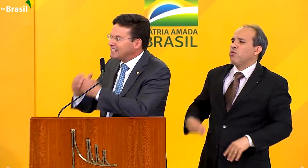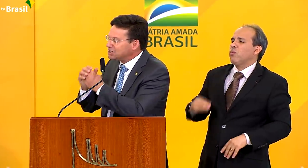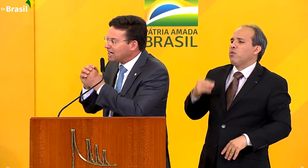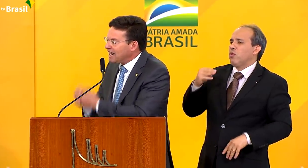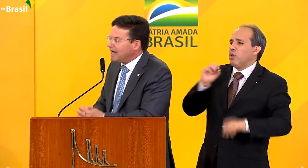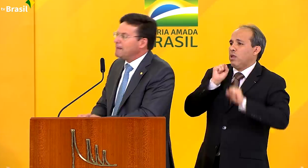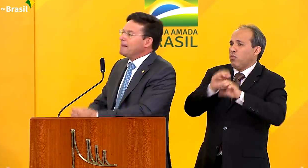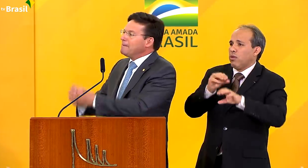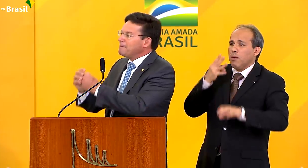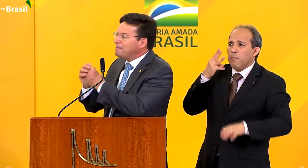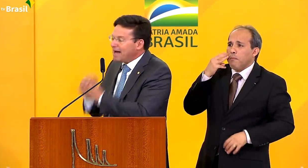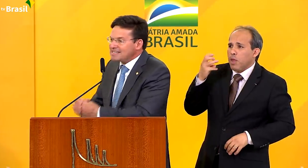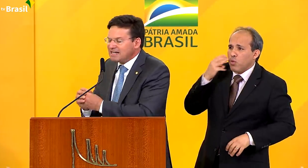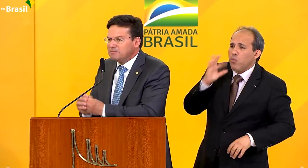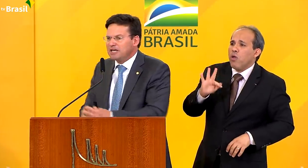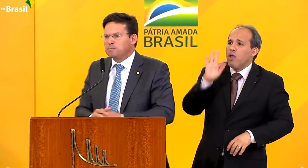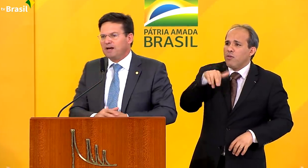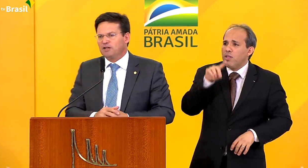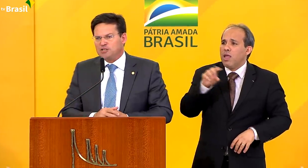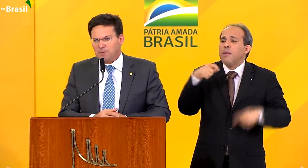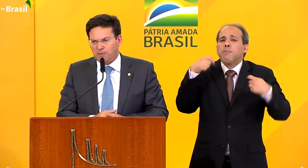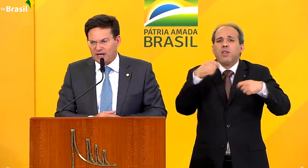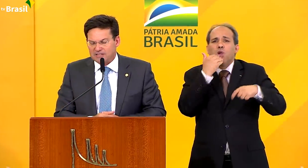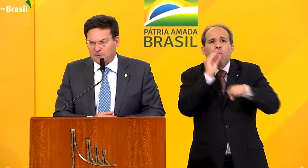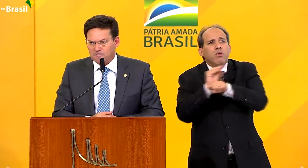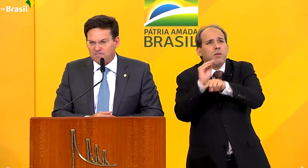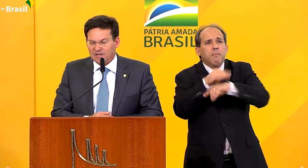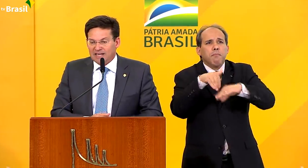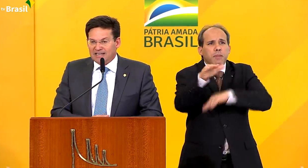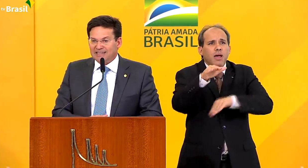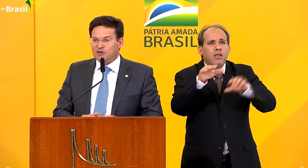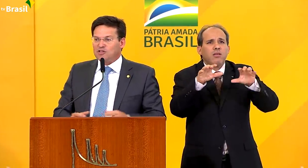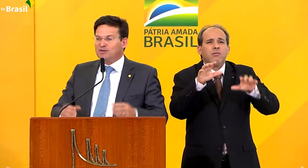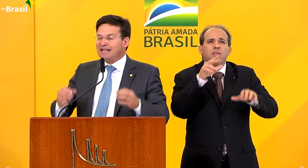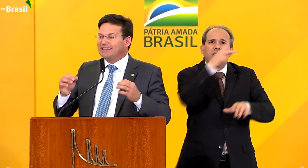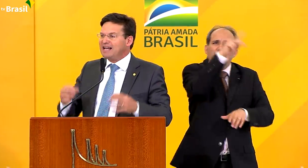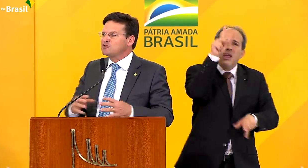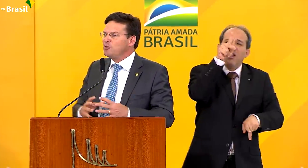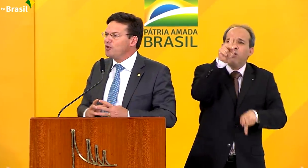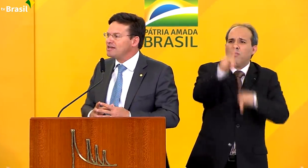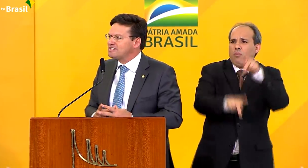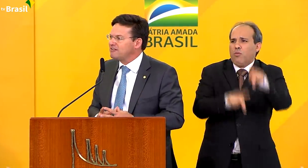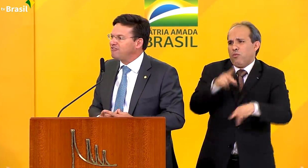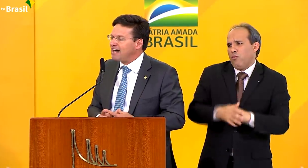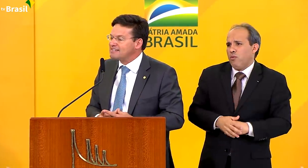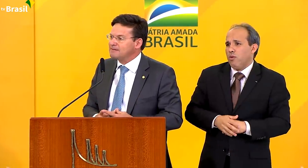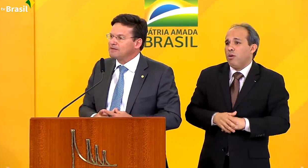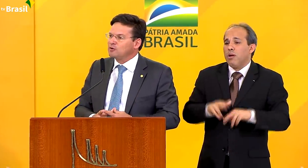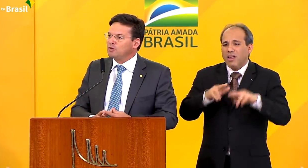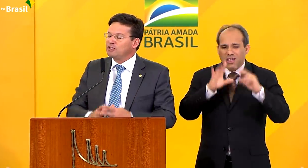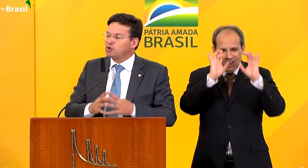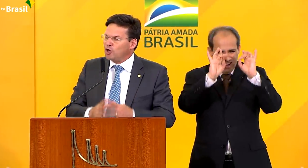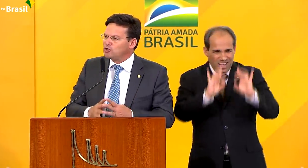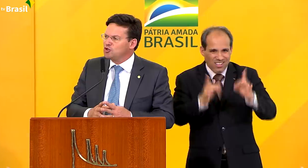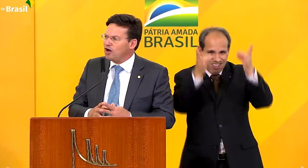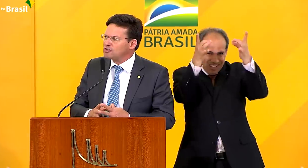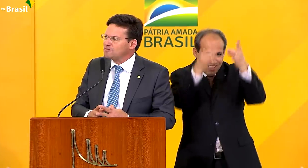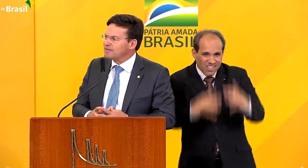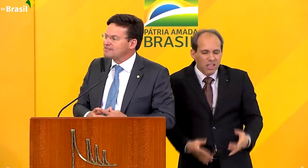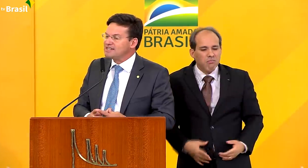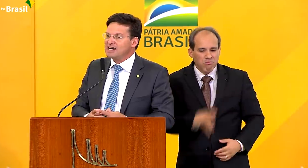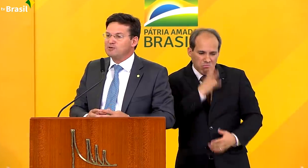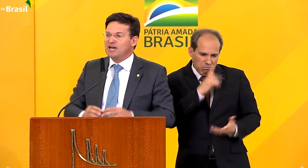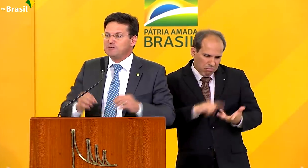sim, fazer chegar mais alimento para a nossa população. Então, são detalhes como esse que fazem com que todos